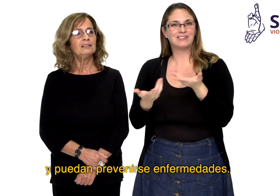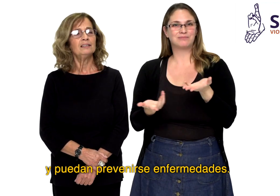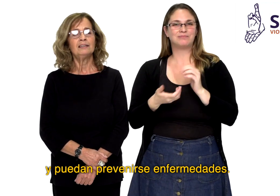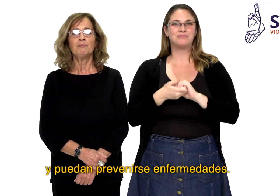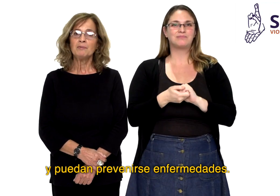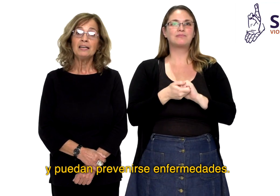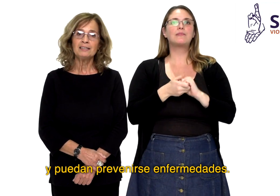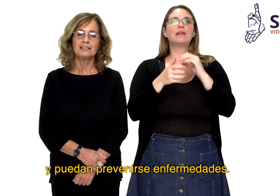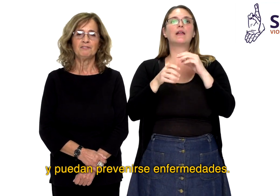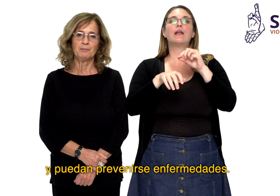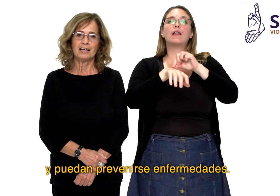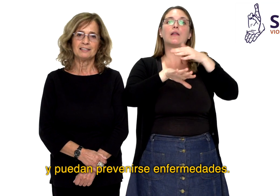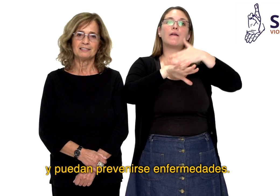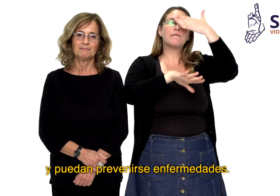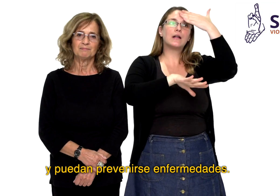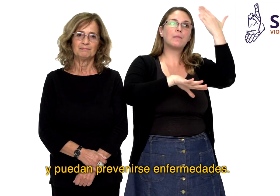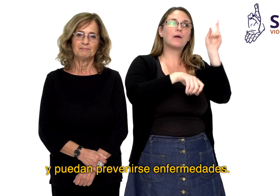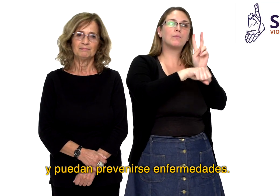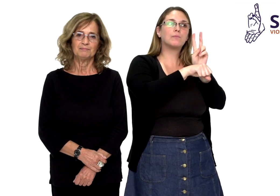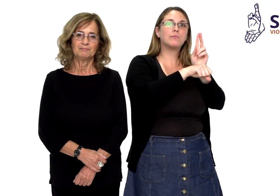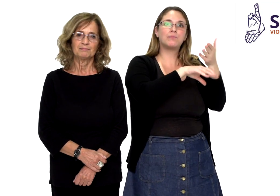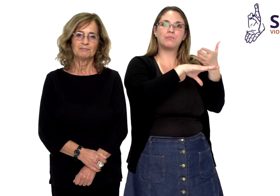puedan prevenirse enfermedades.